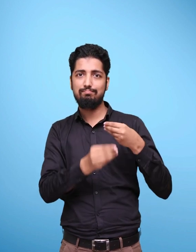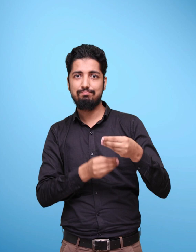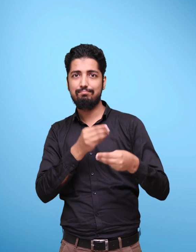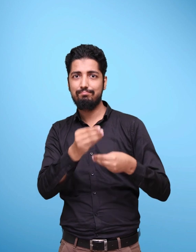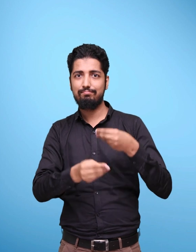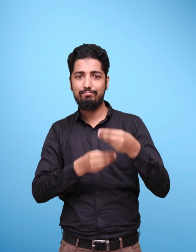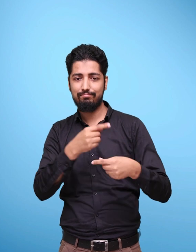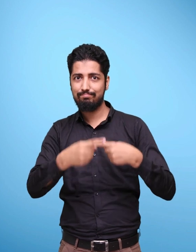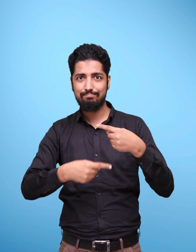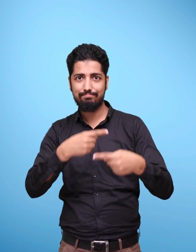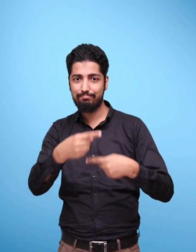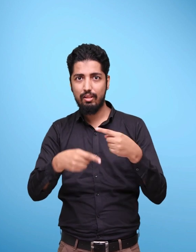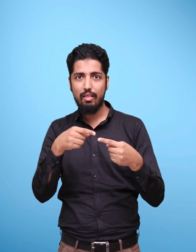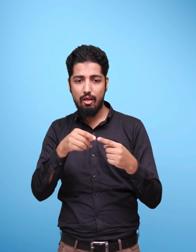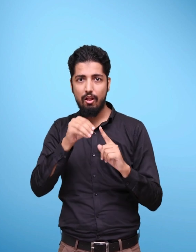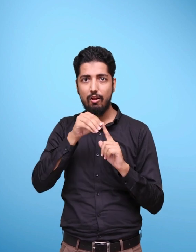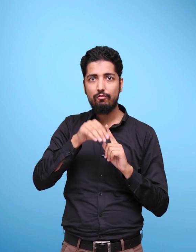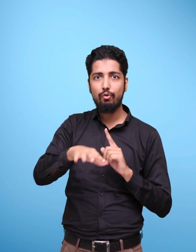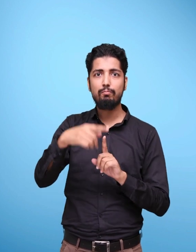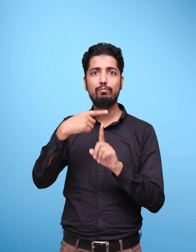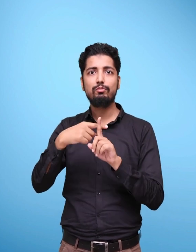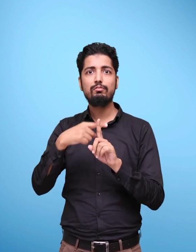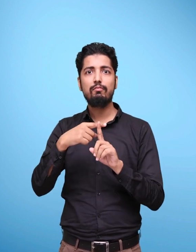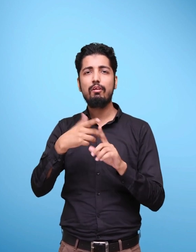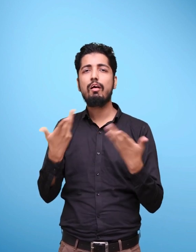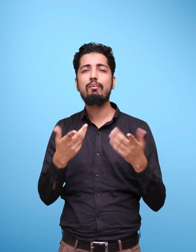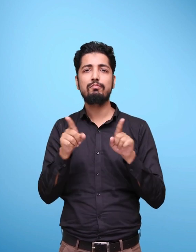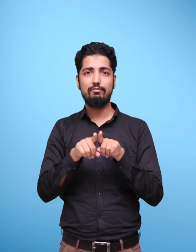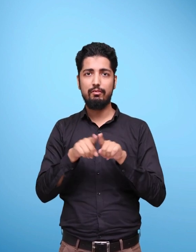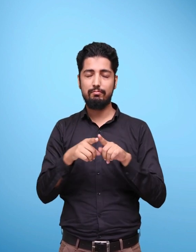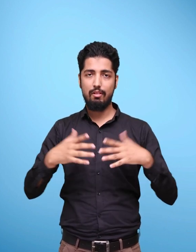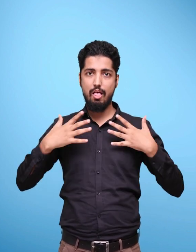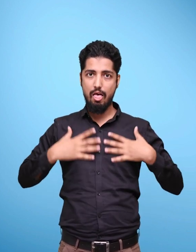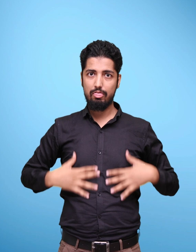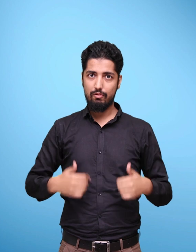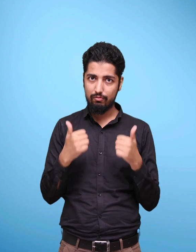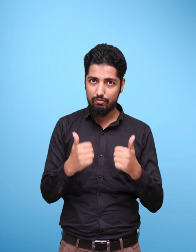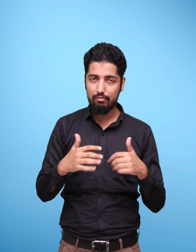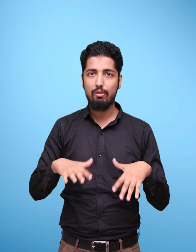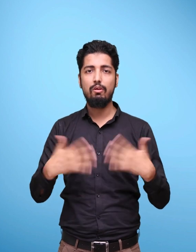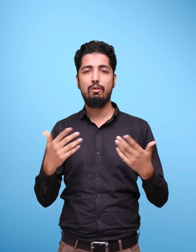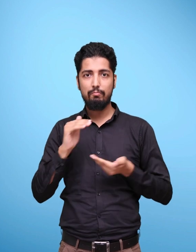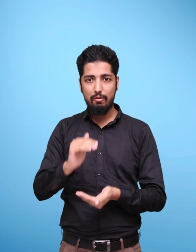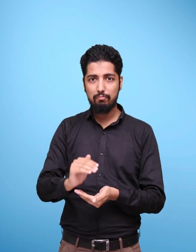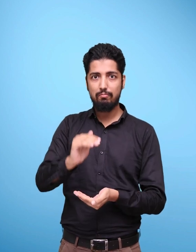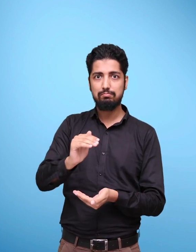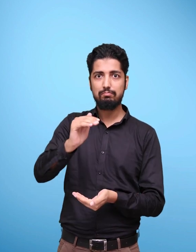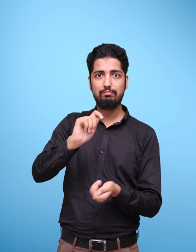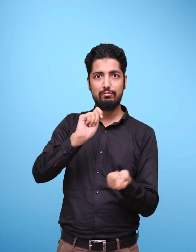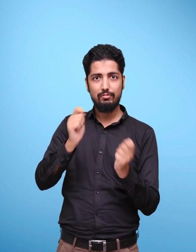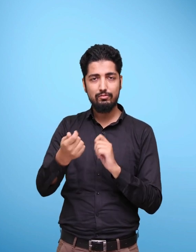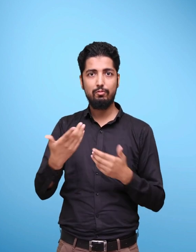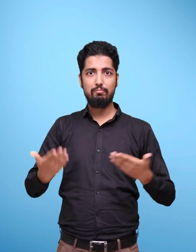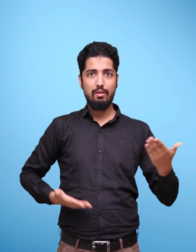रिधार्ष ऑलिध विवनिवार अब्षावि